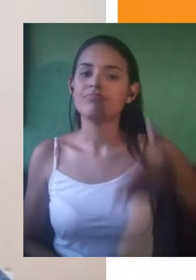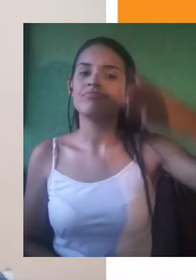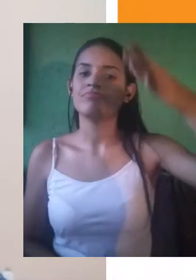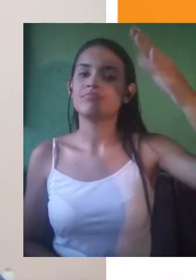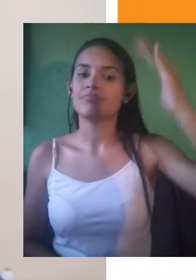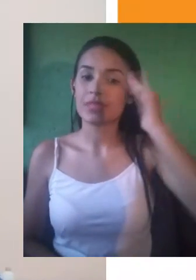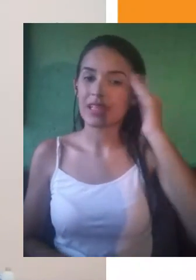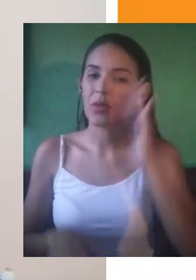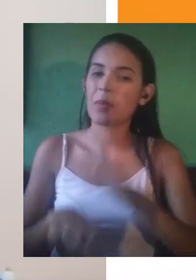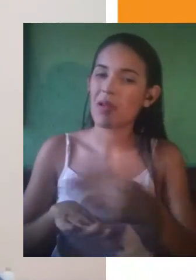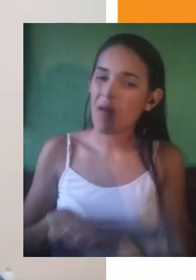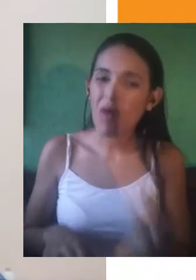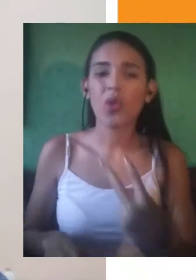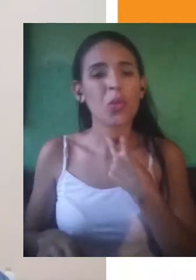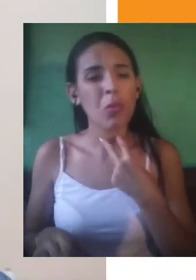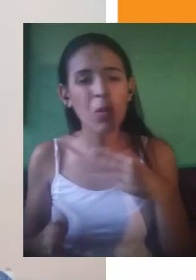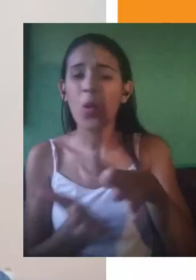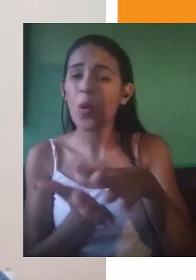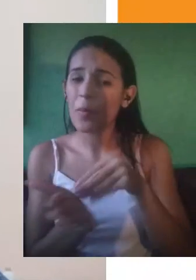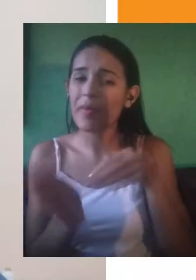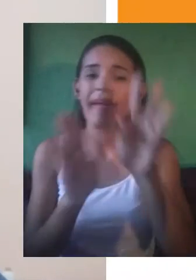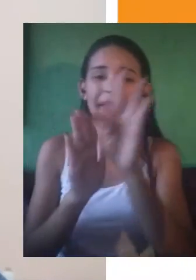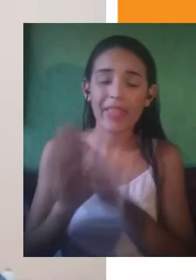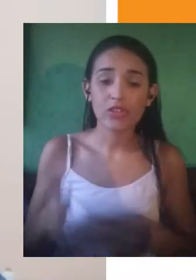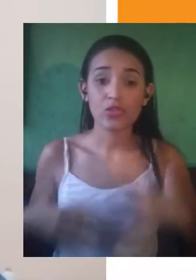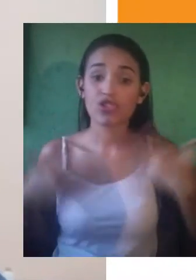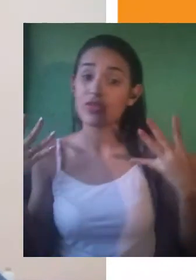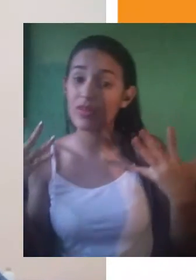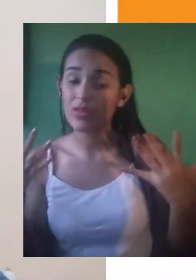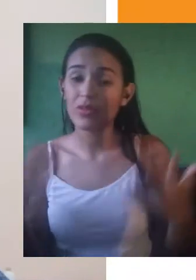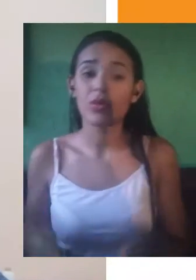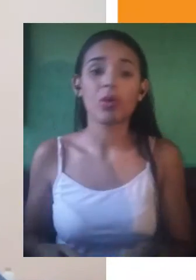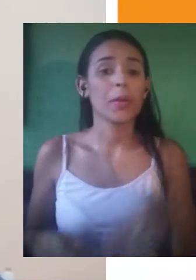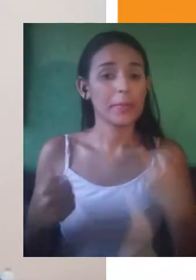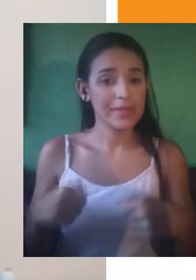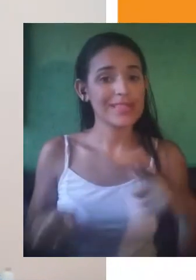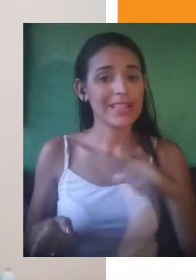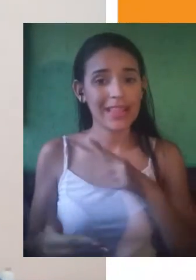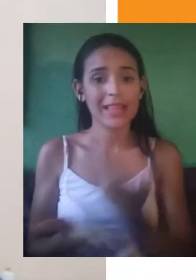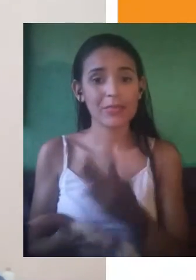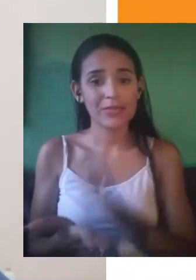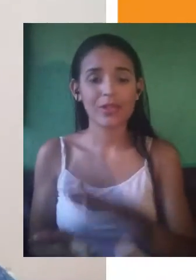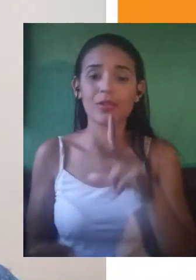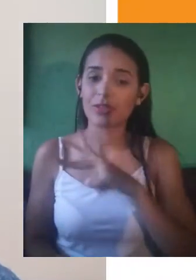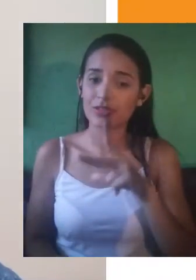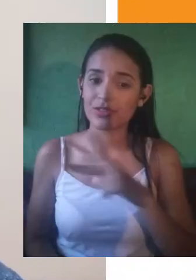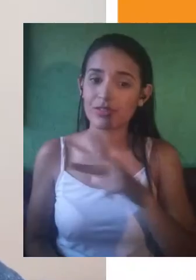copiar trechos ou frases e de parafrasear sem acrescentar uma interpretação própria. Nós voltaremos